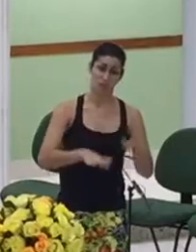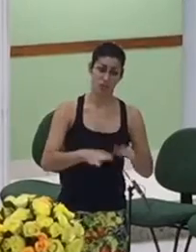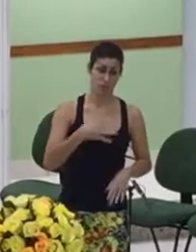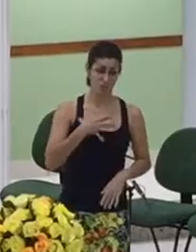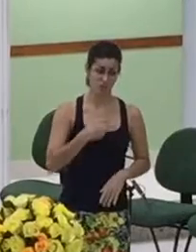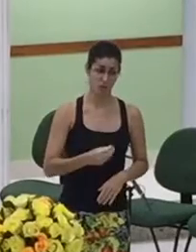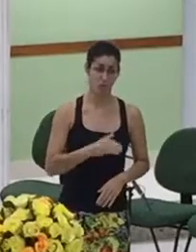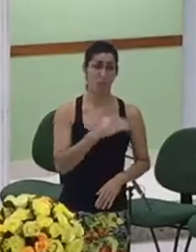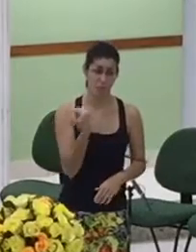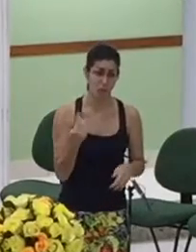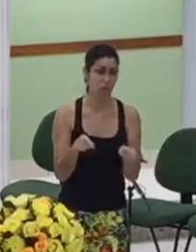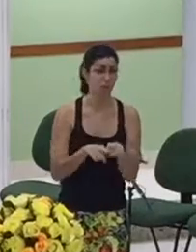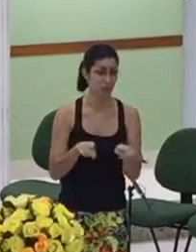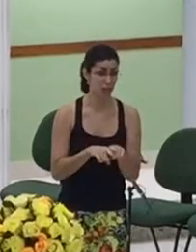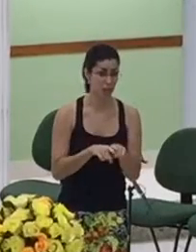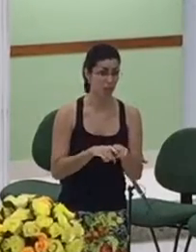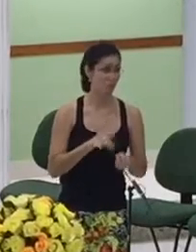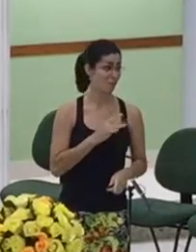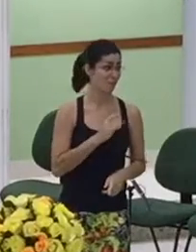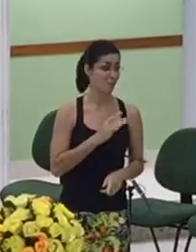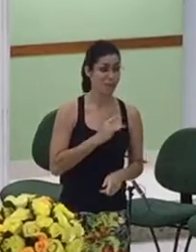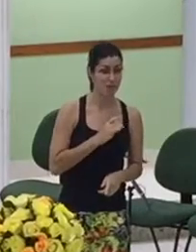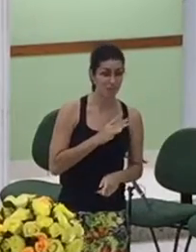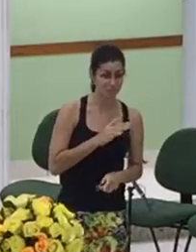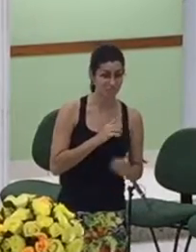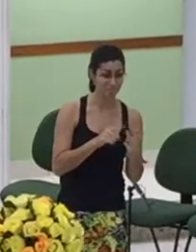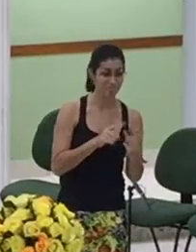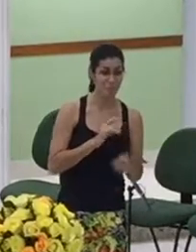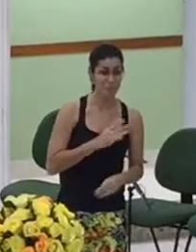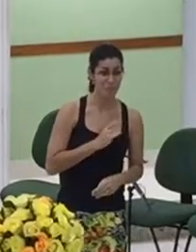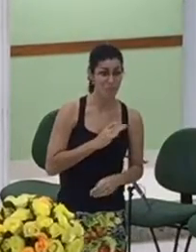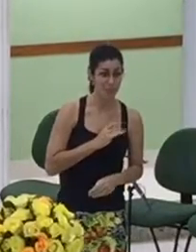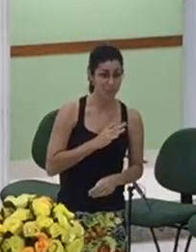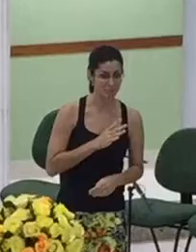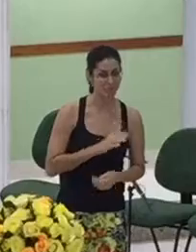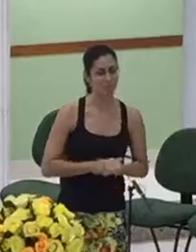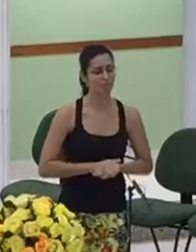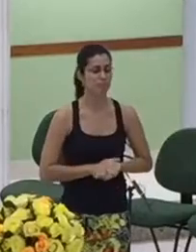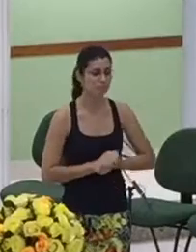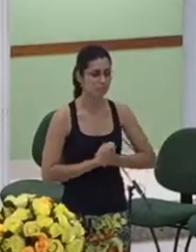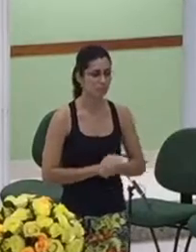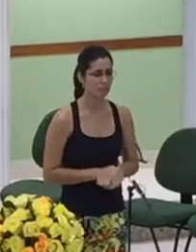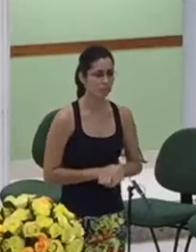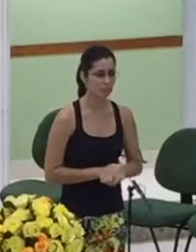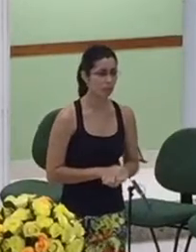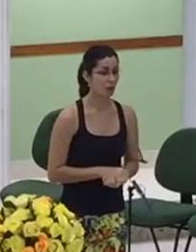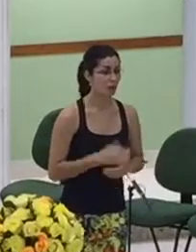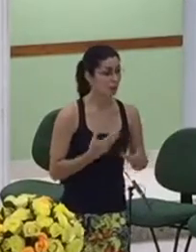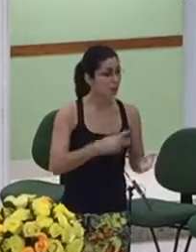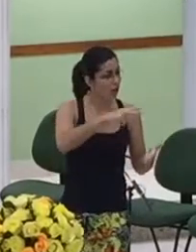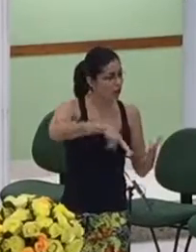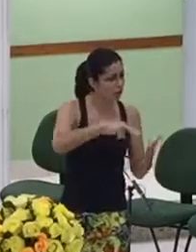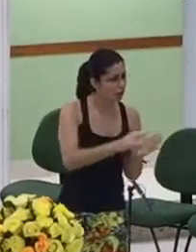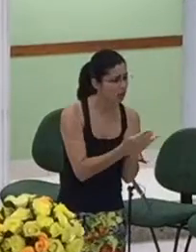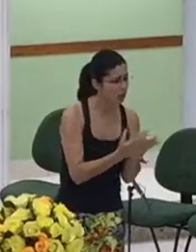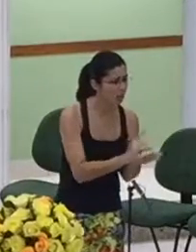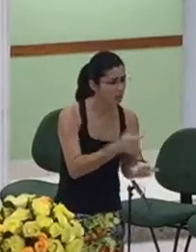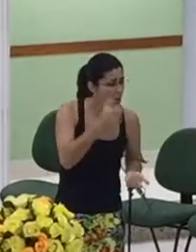até que então e é muito interessante a gente ler a bíblia porque a bíblia não tenta fazer